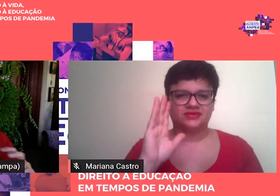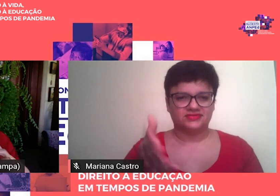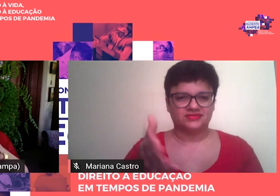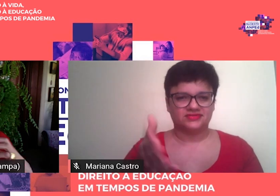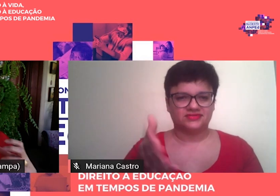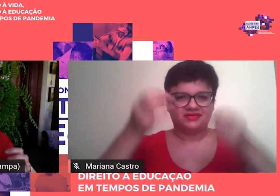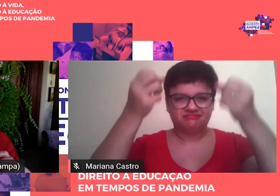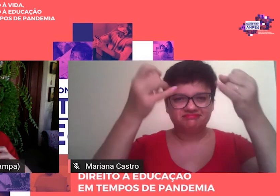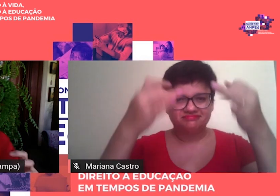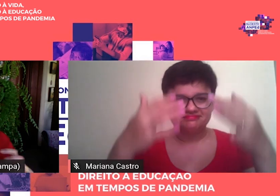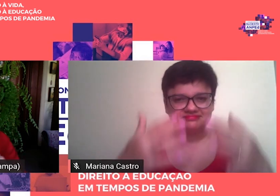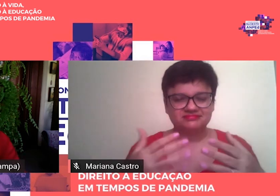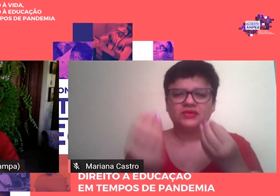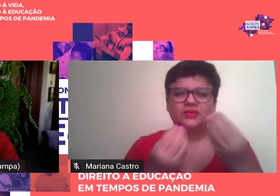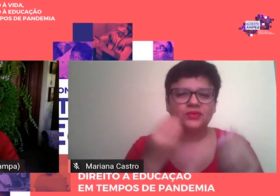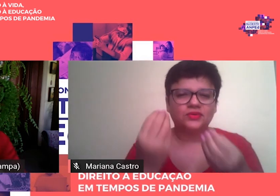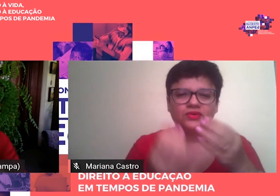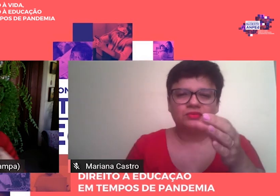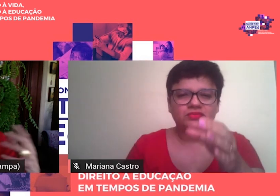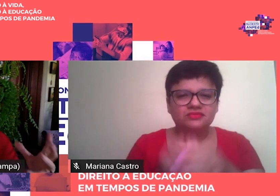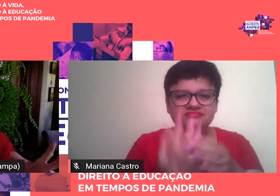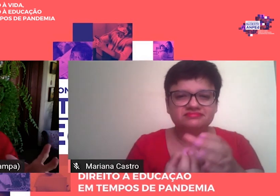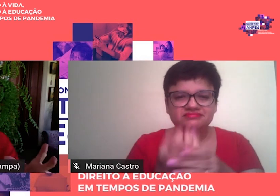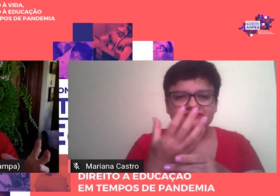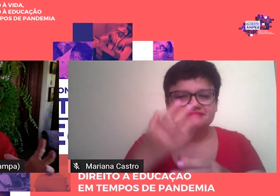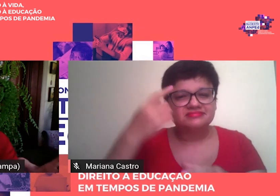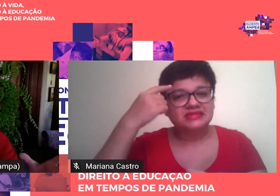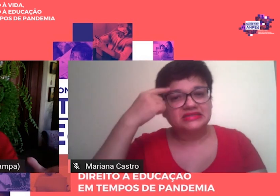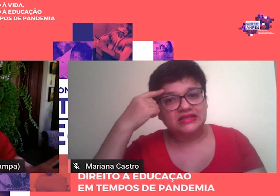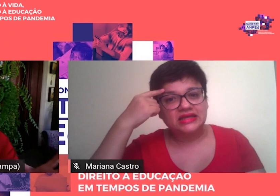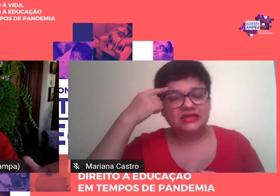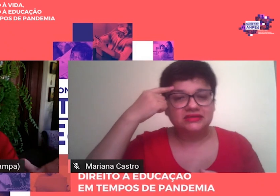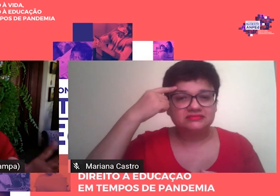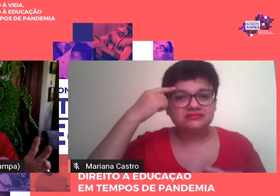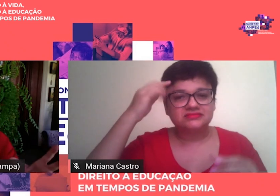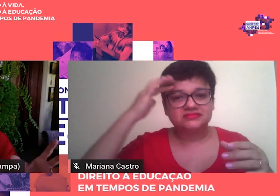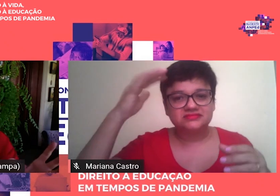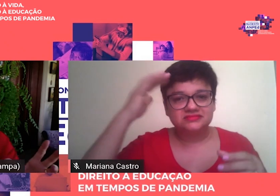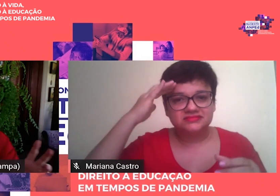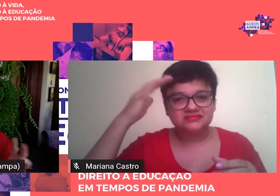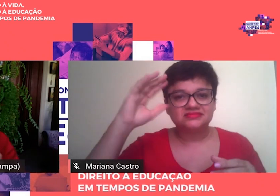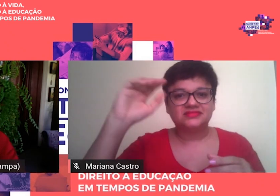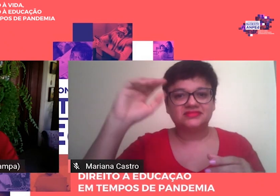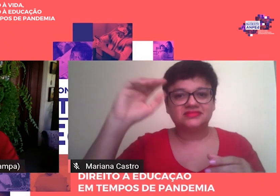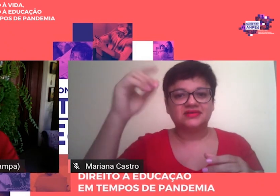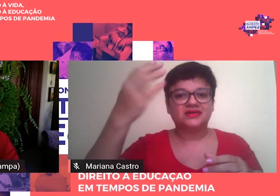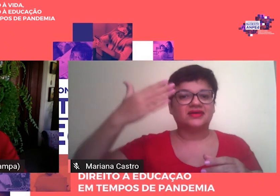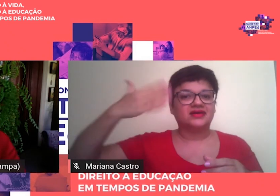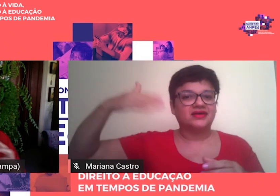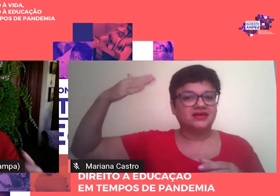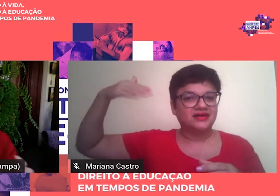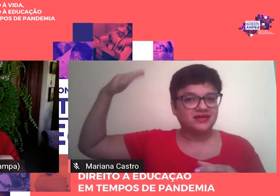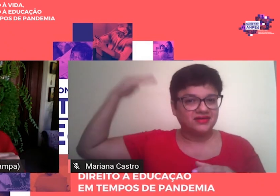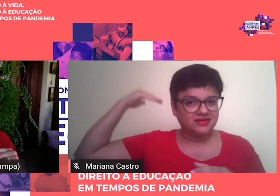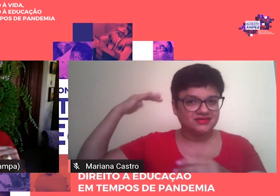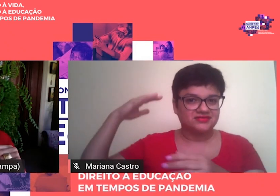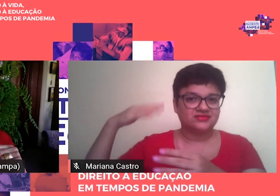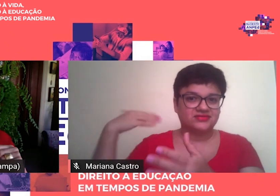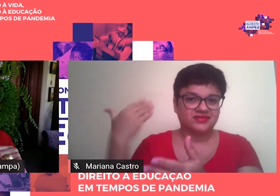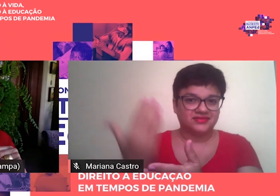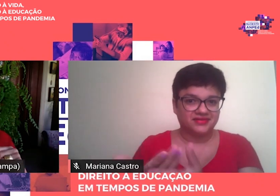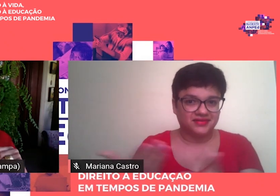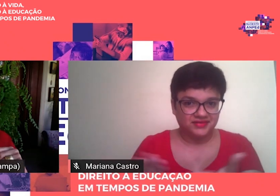dizendo de como surgiu essa ideia na gestão da Andréia Gouveia, né, de